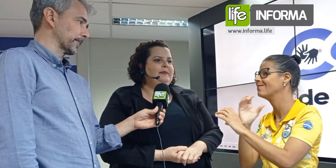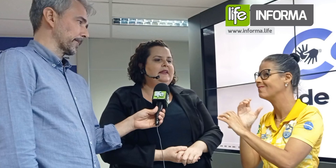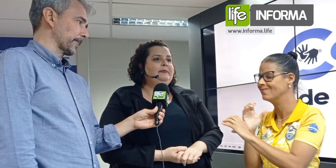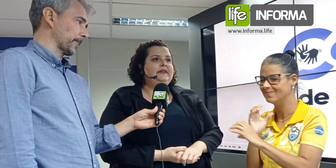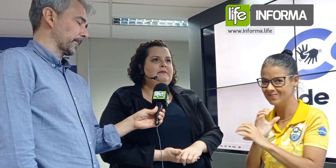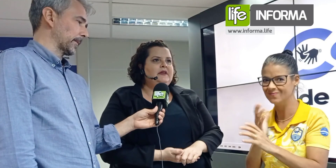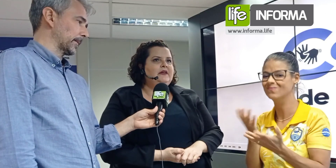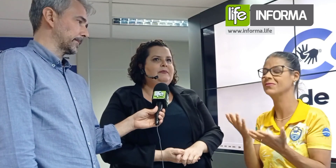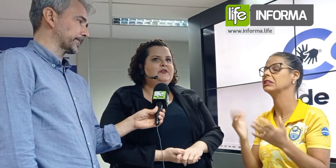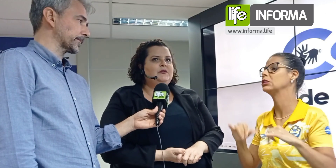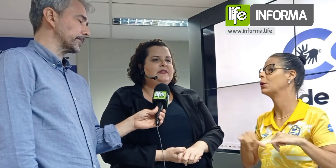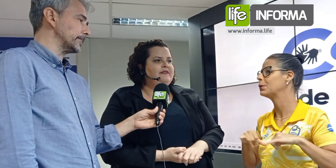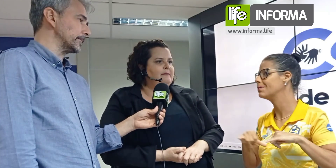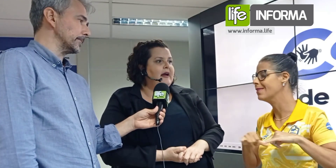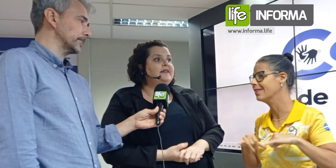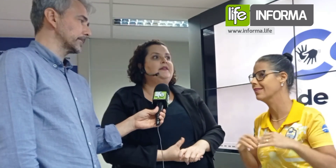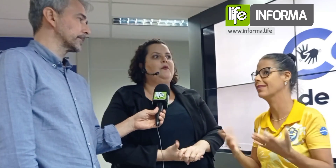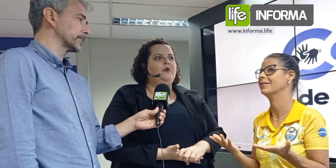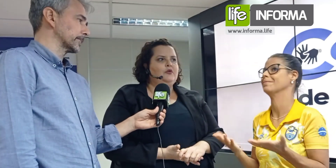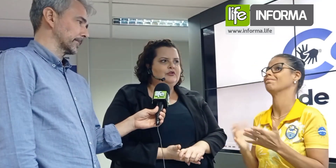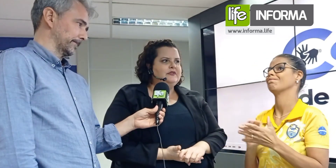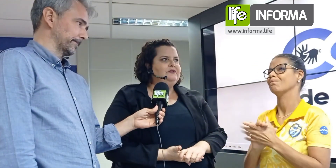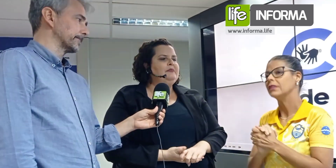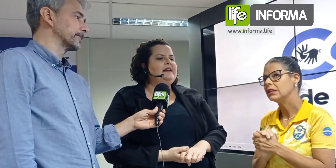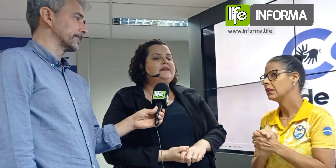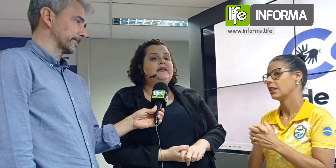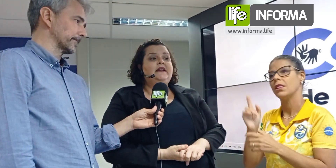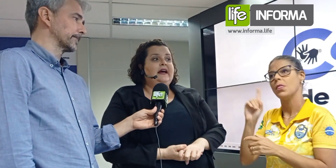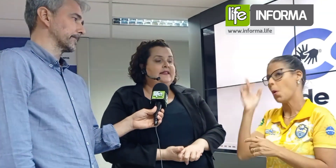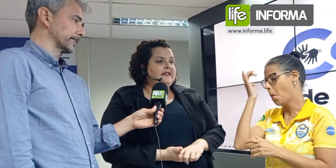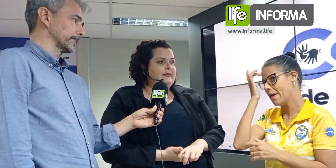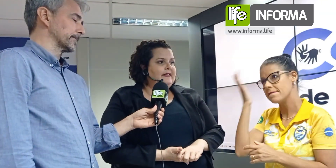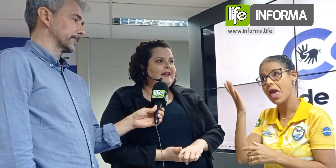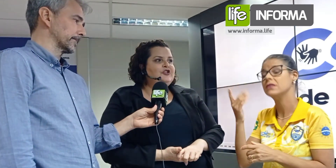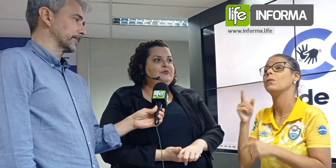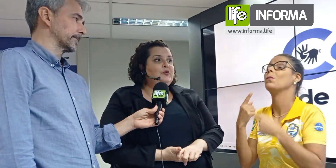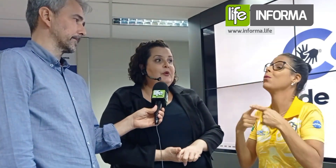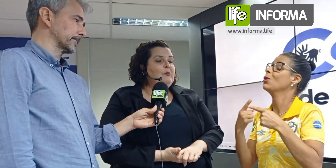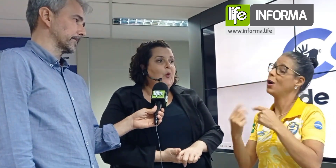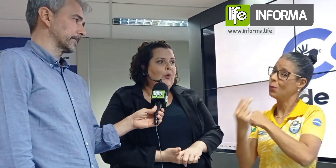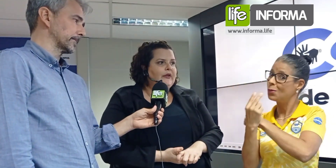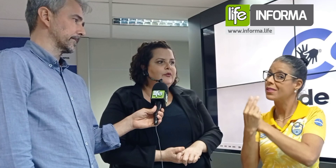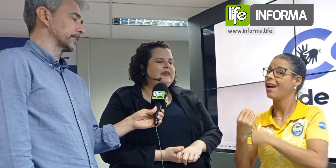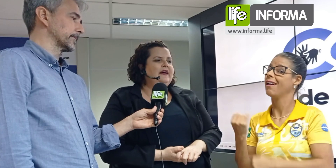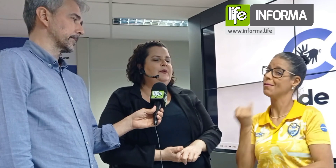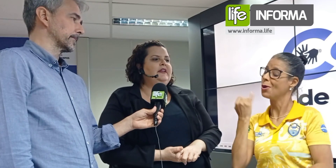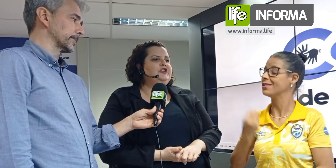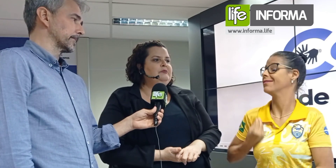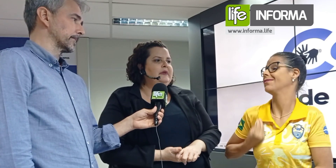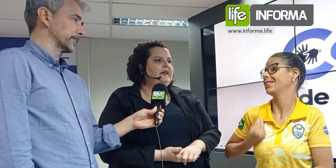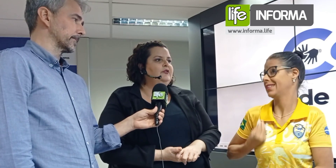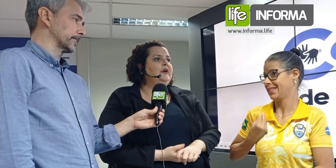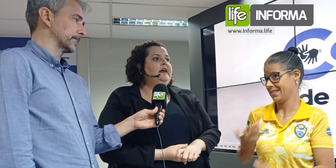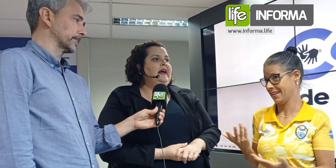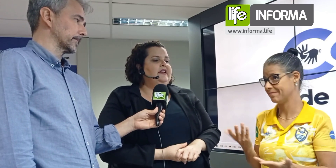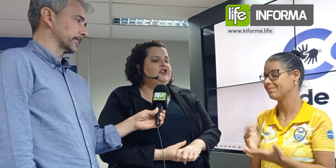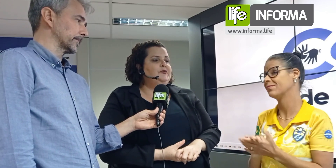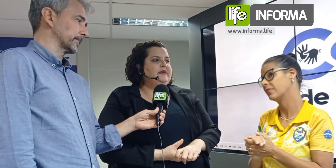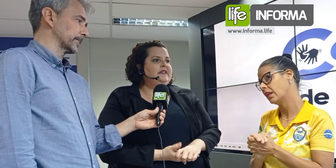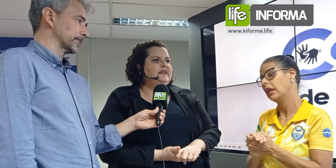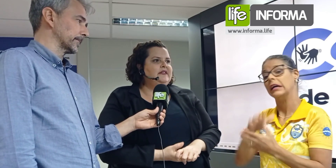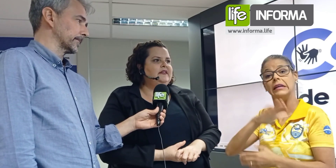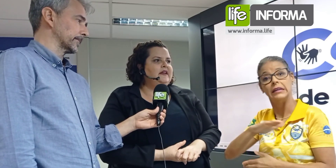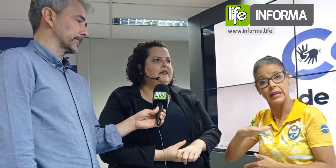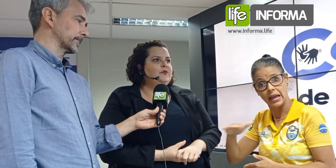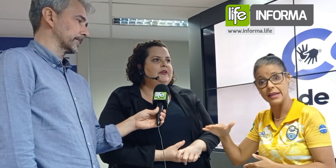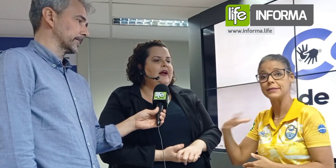por exemplo, na época da pandemia, a pessoa usava máscara, ou hoje usando máscara, a acessibilidade diminui muito, né, o entendimento, a